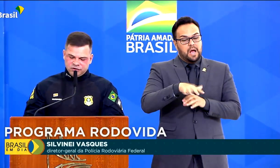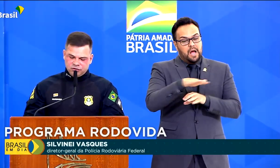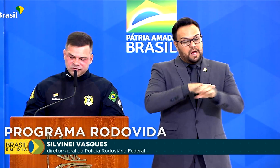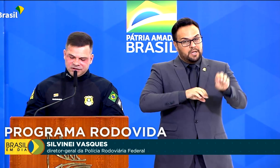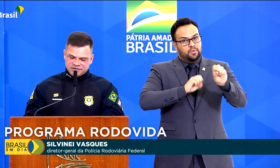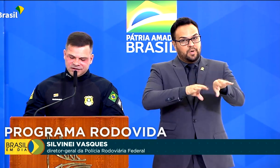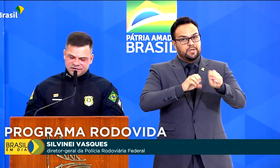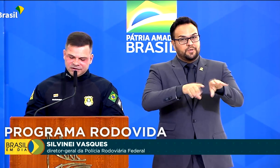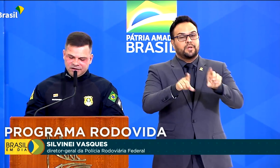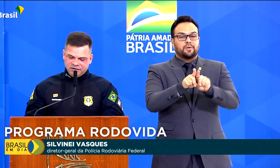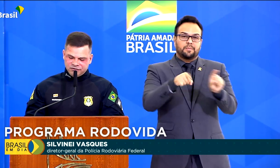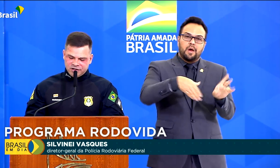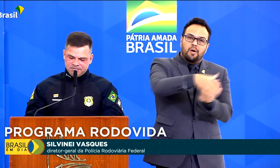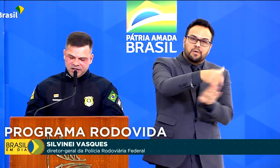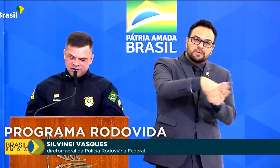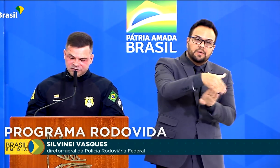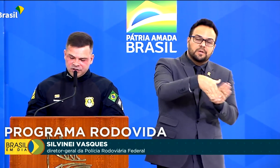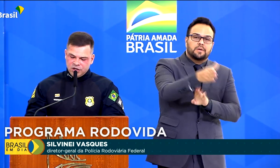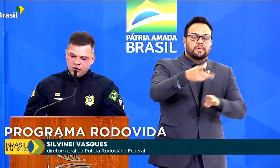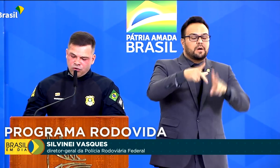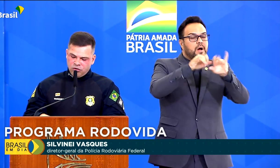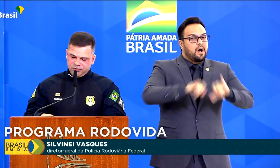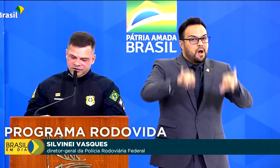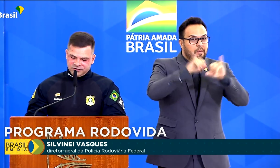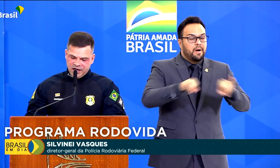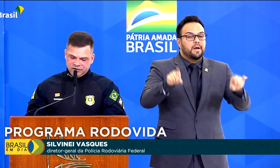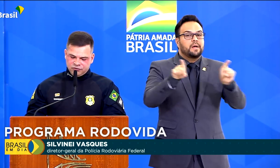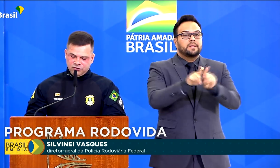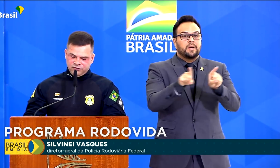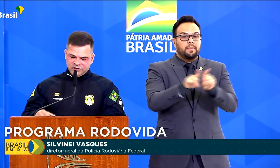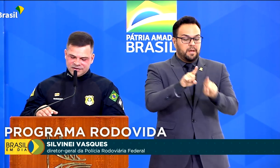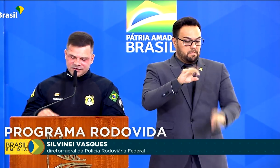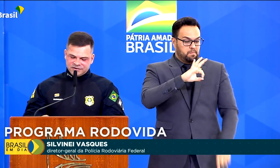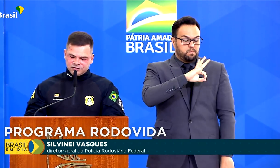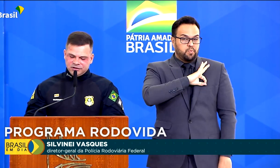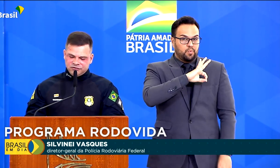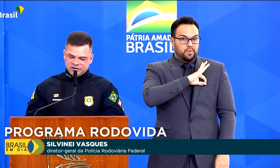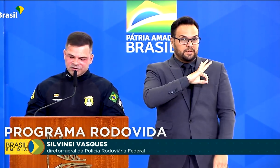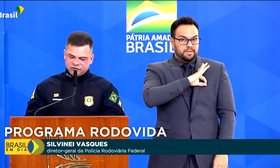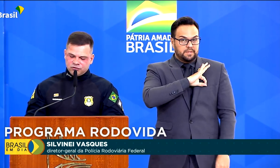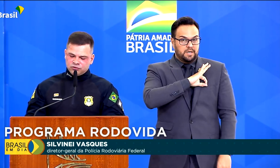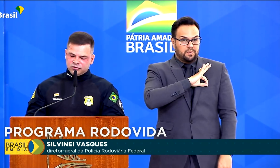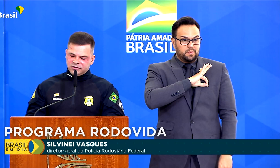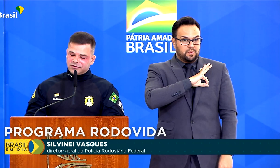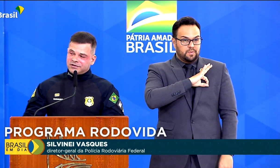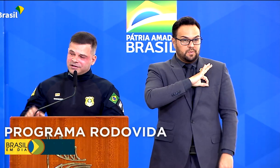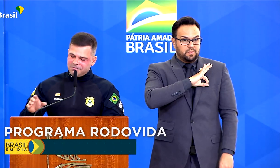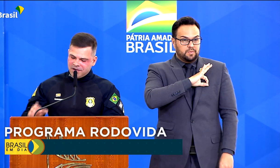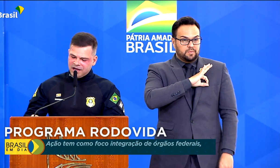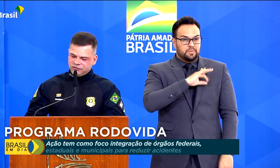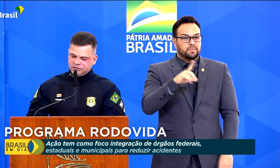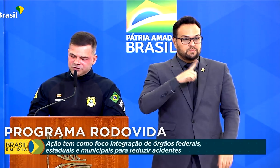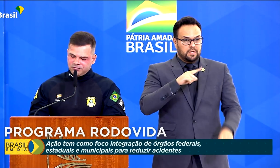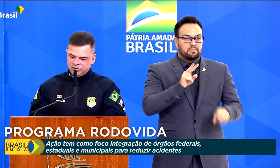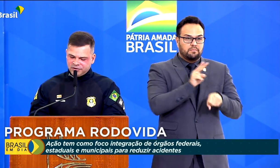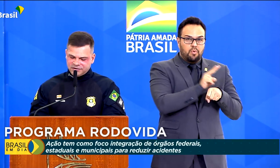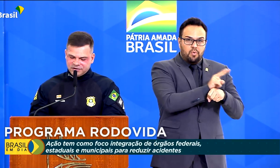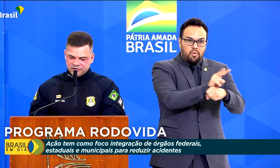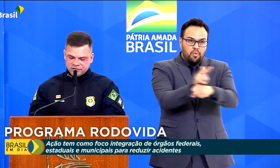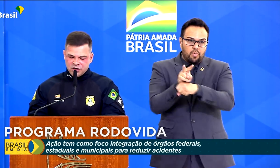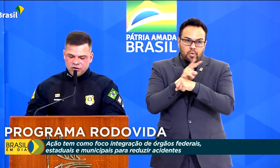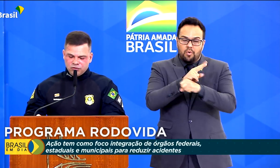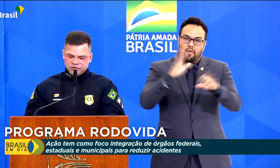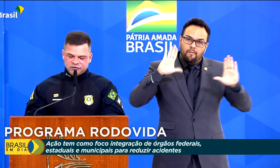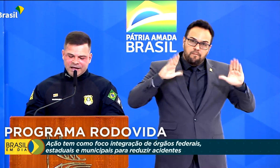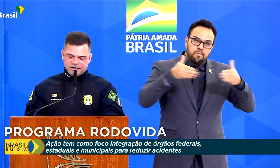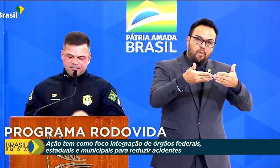com ações de conscientização através de campanhas, com policiais, com fiscalização dirigidas às condutas que mais contribuem para